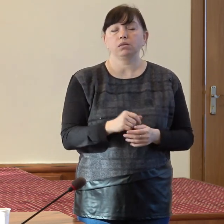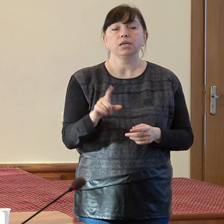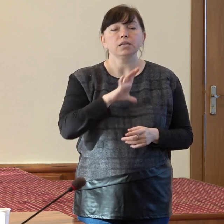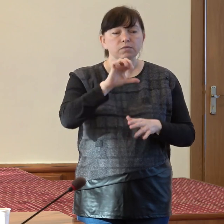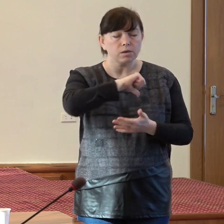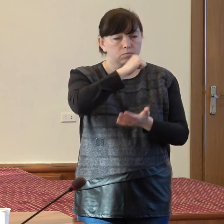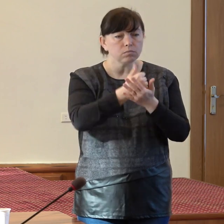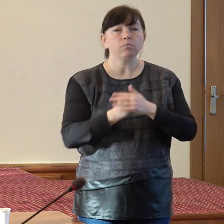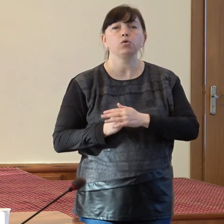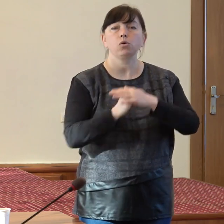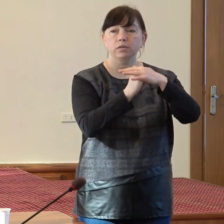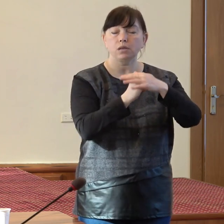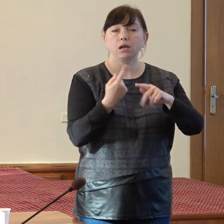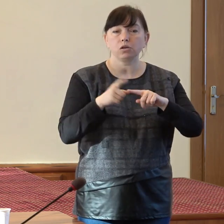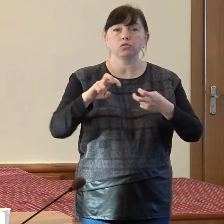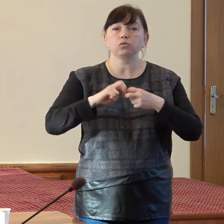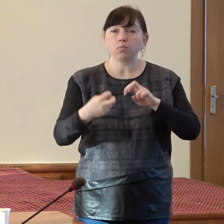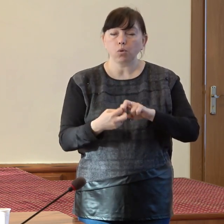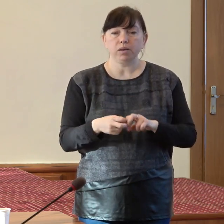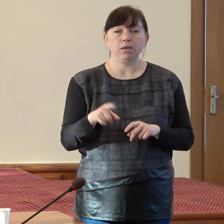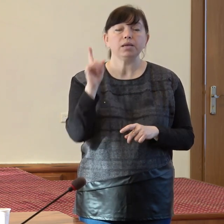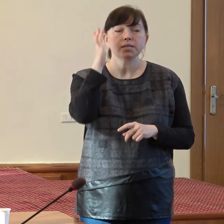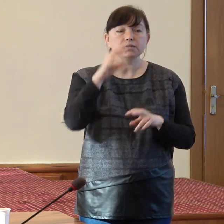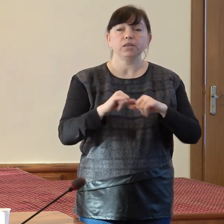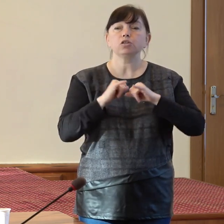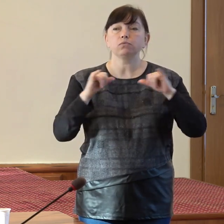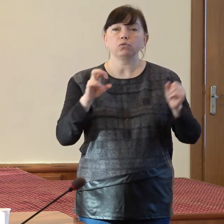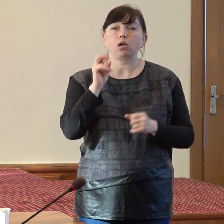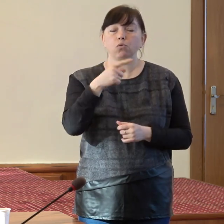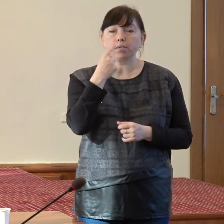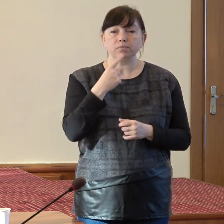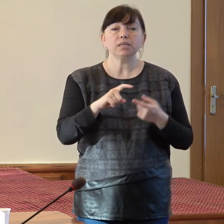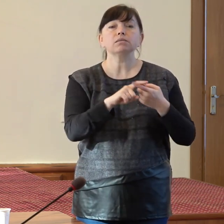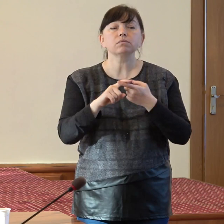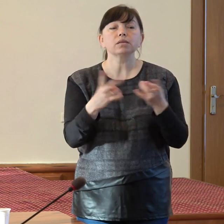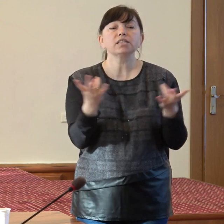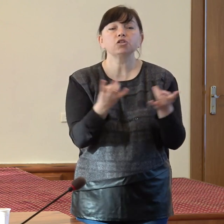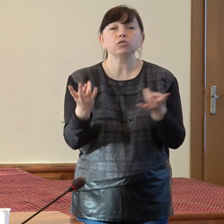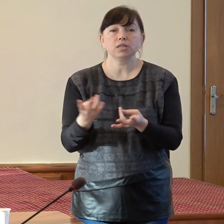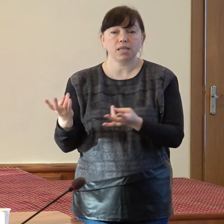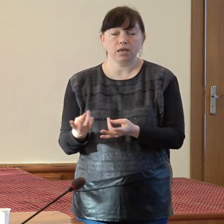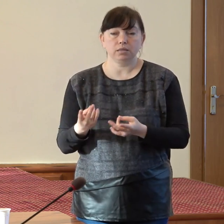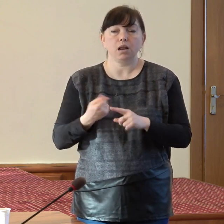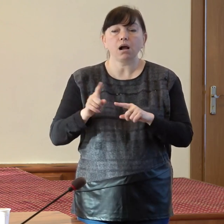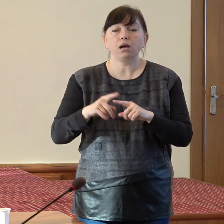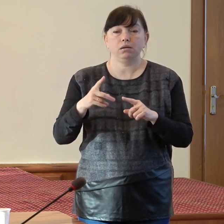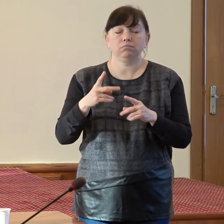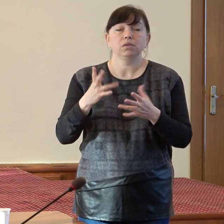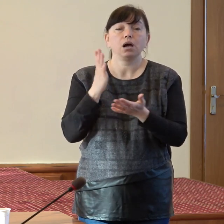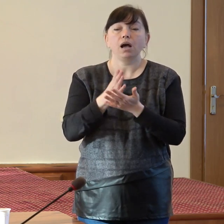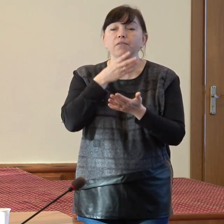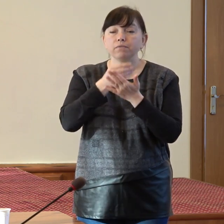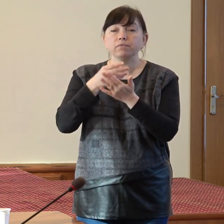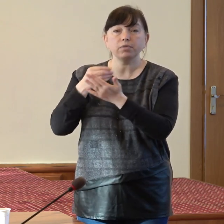prioritizate problemele, să fie dezvoltate, după cum am zis, în funcție de necesitățile pe care le are fiecare comunitate.